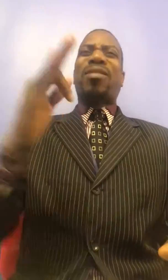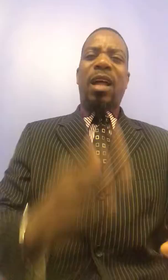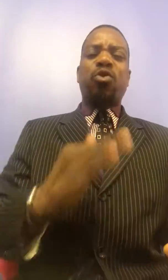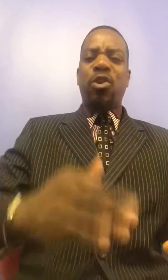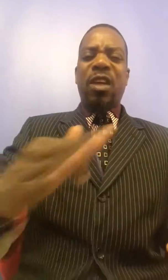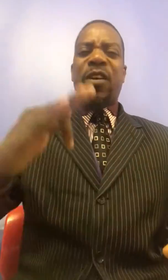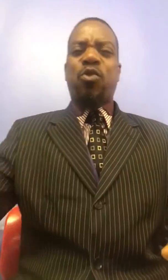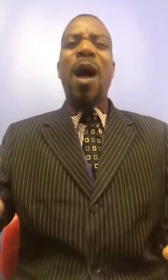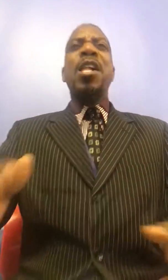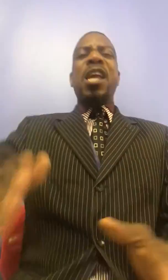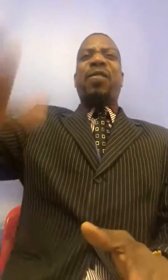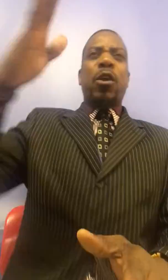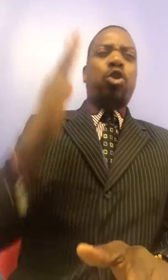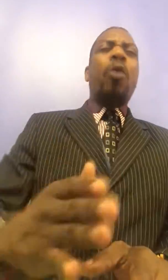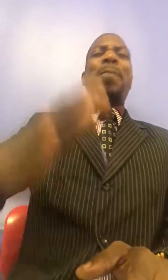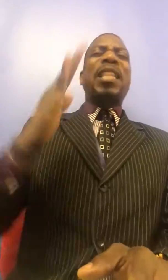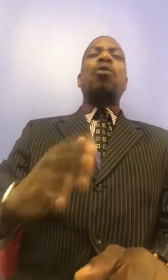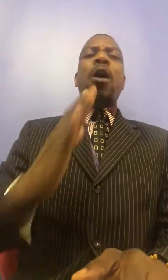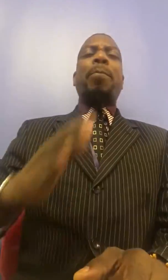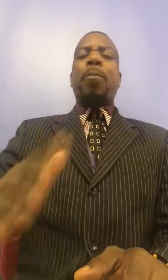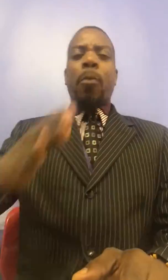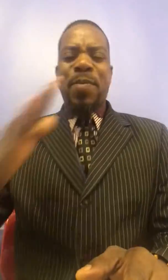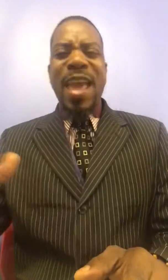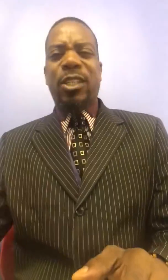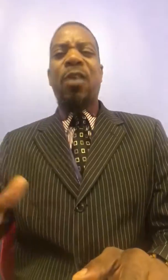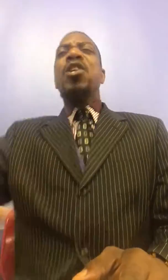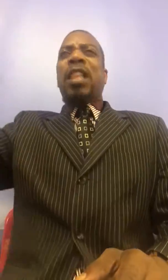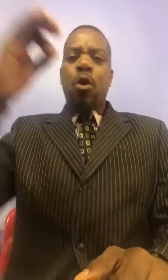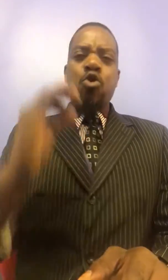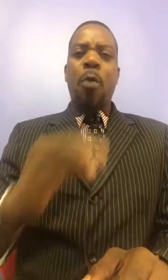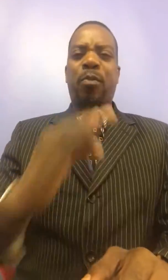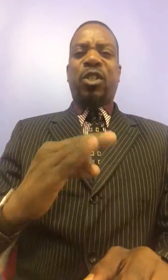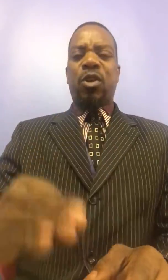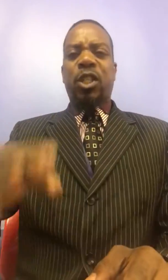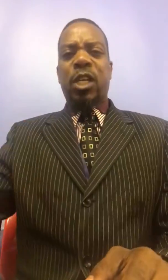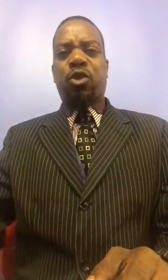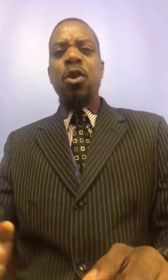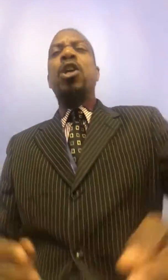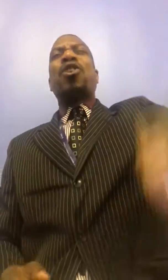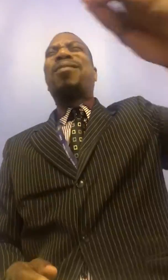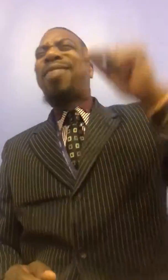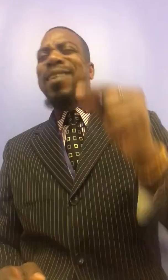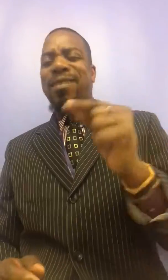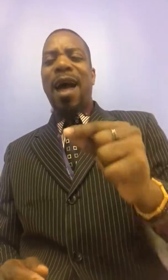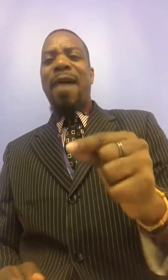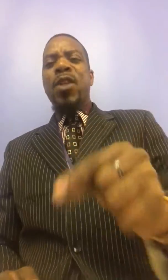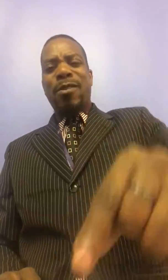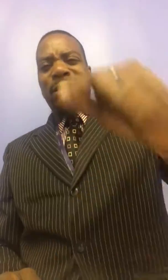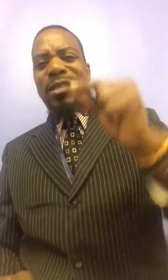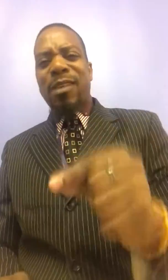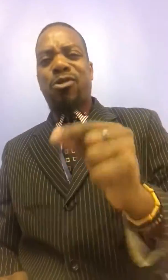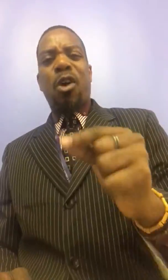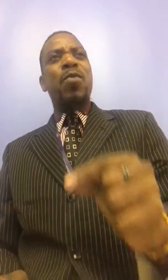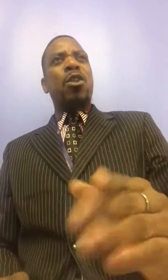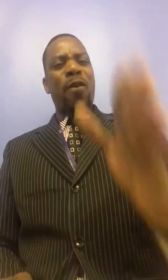ont tendu devant toi, ils vont tomber dans leur propre piège. Dans le nom puissant de Jésus. Je déclare une saison de